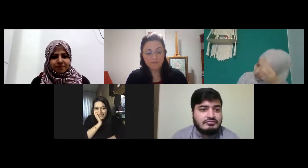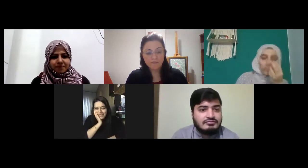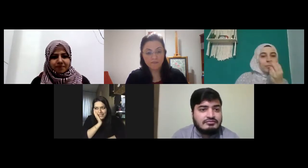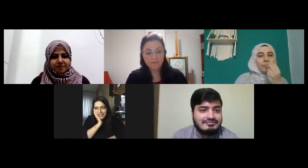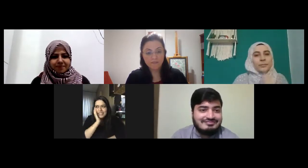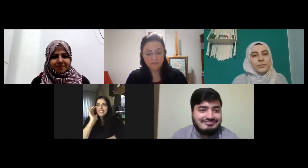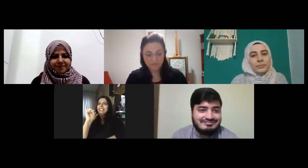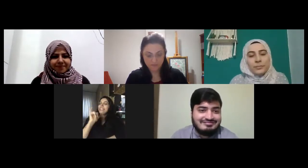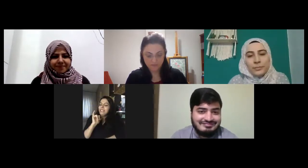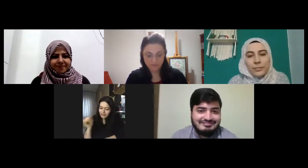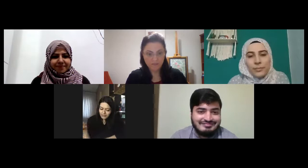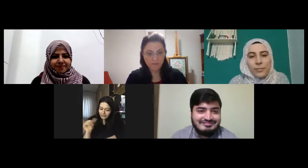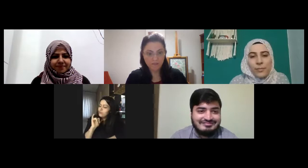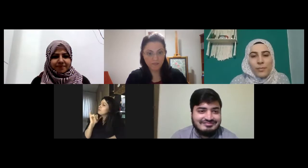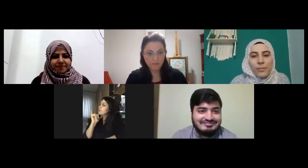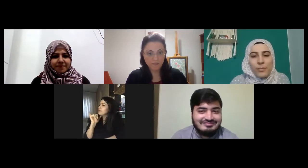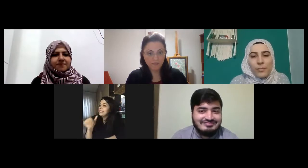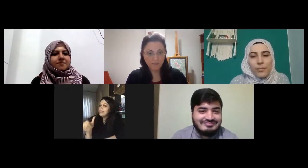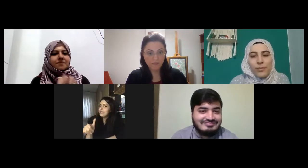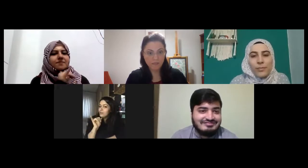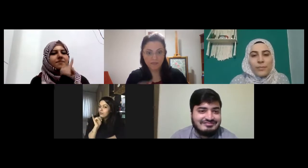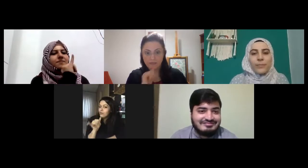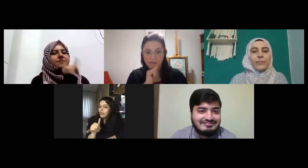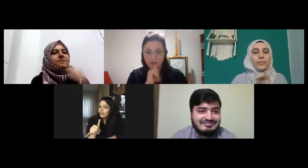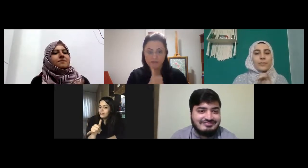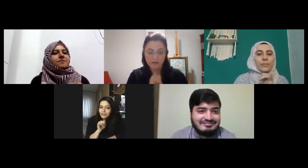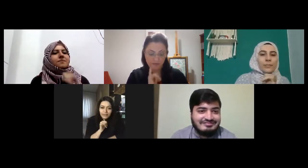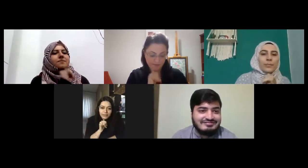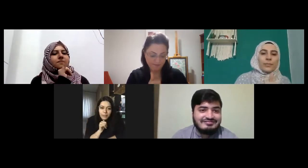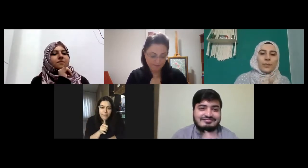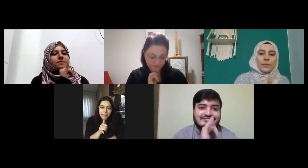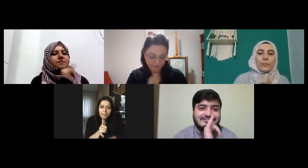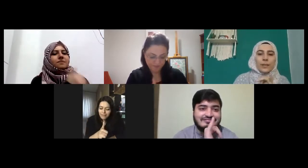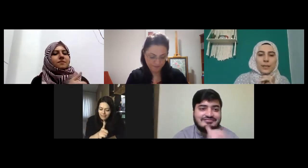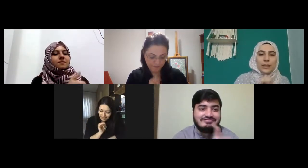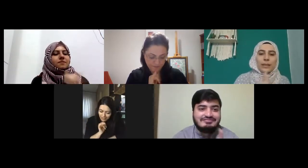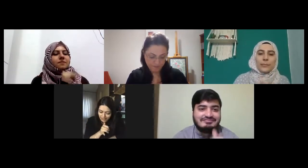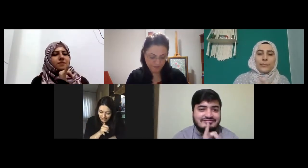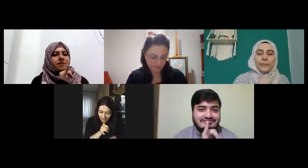gri en sonunda söylemiştim gri ağustos'ta gri